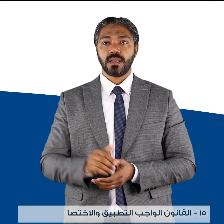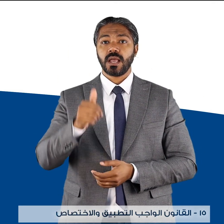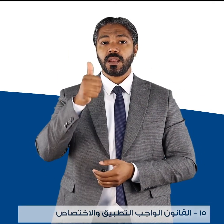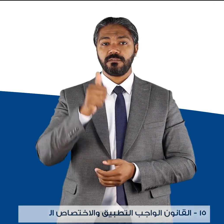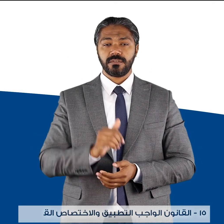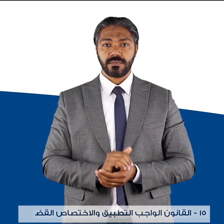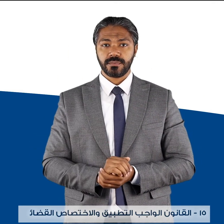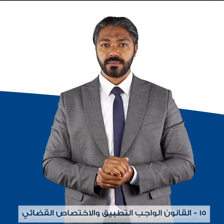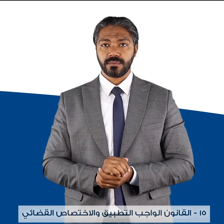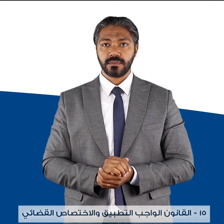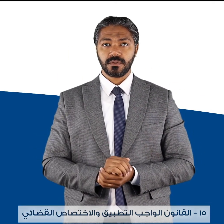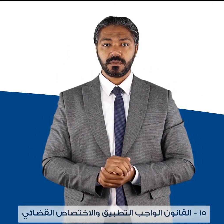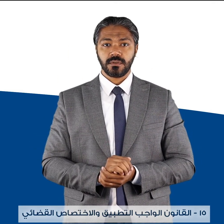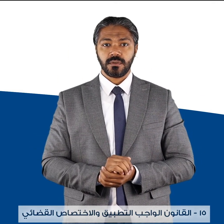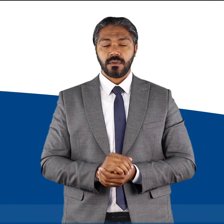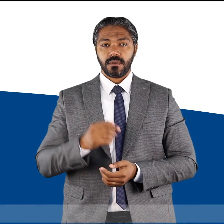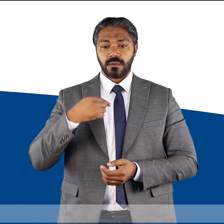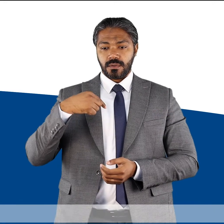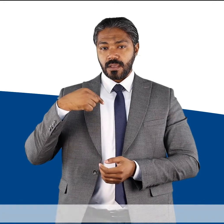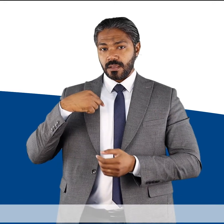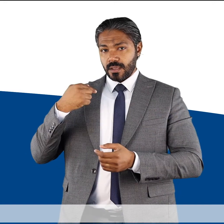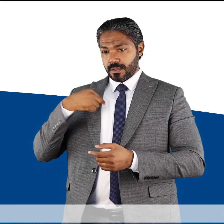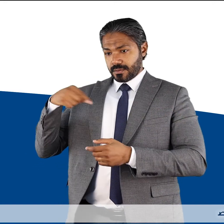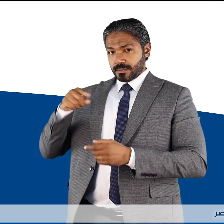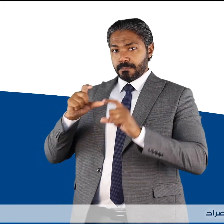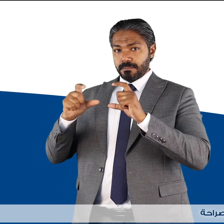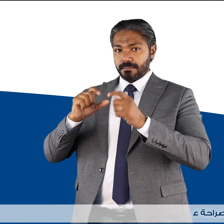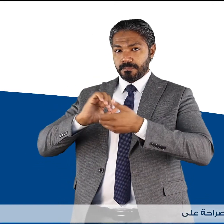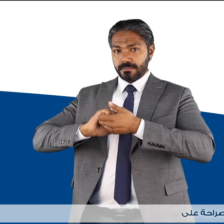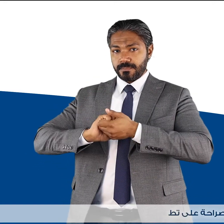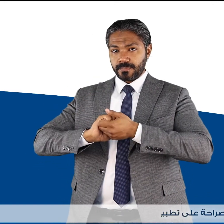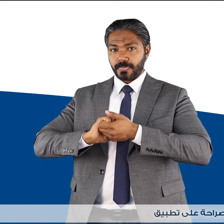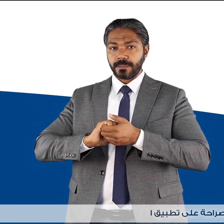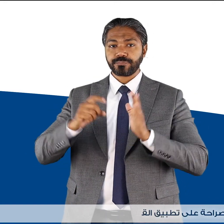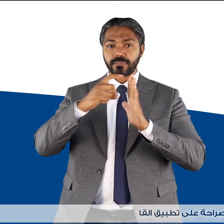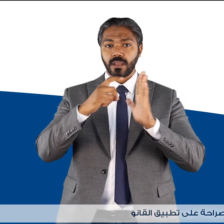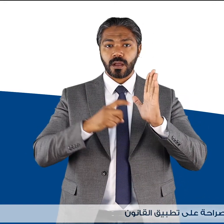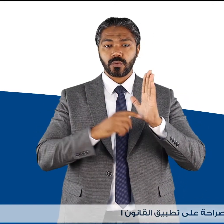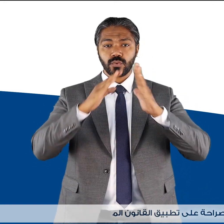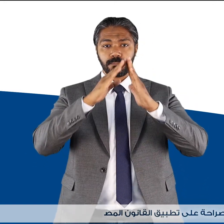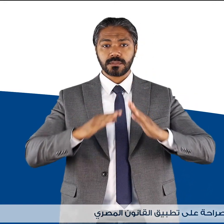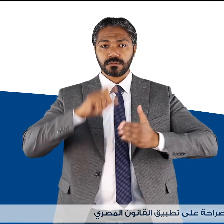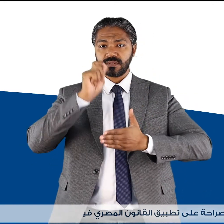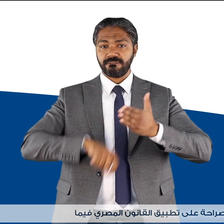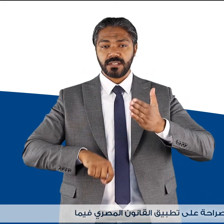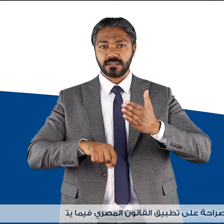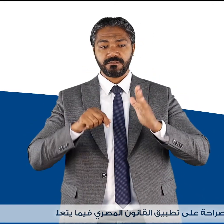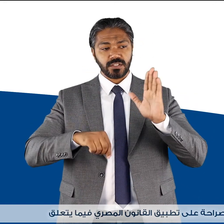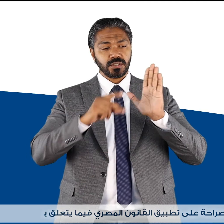والاختصاص القضائي ألف، تم الاتفاق صراحة على تطبيق القانون المصري فيما يتعلق